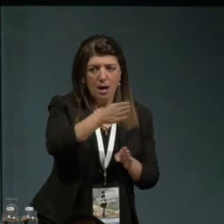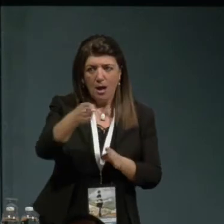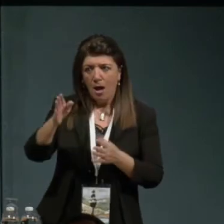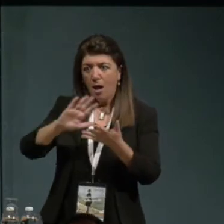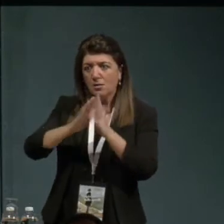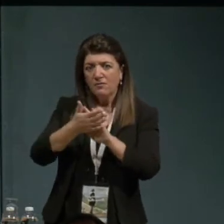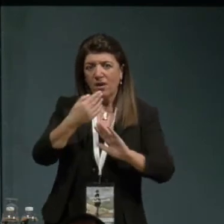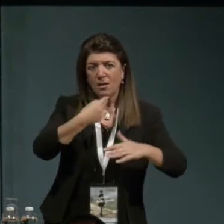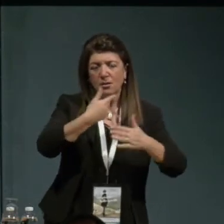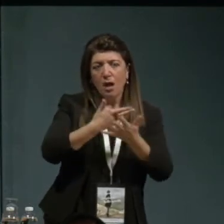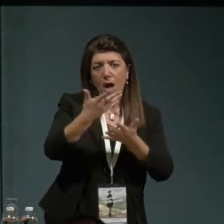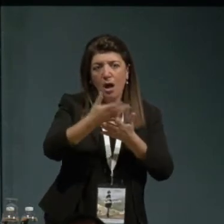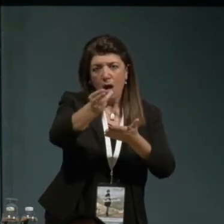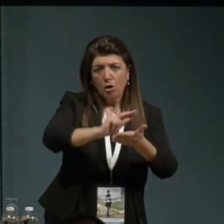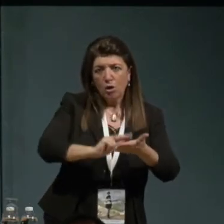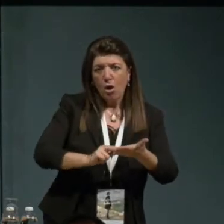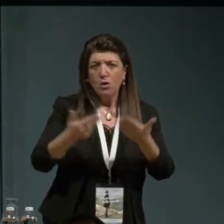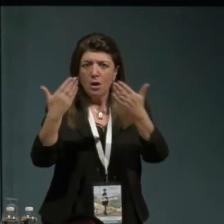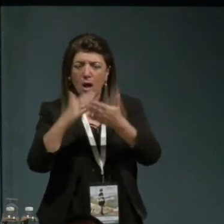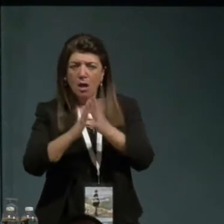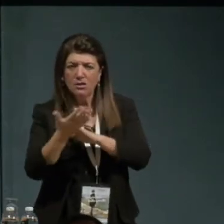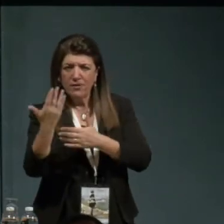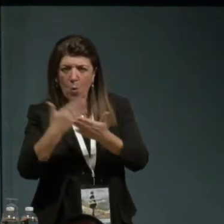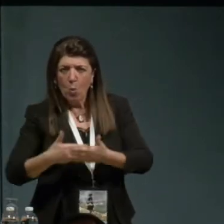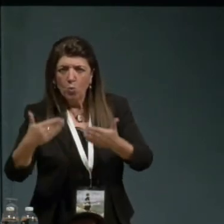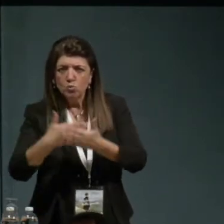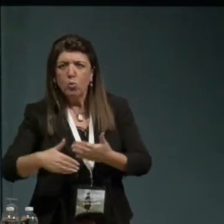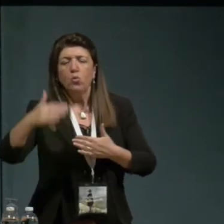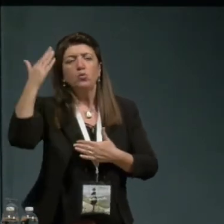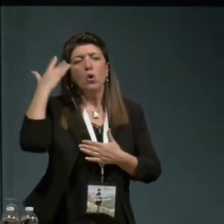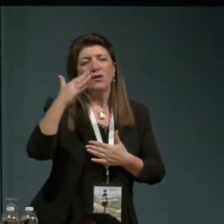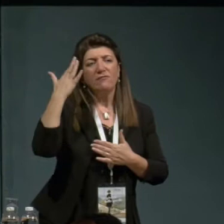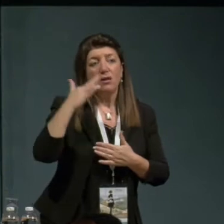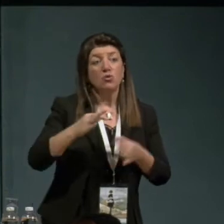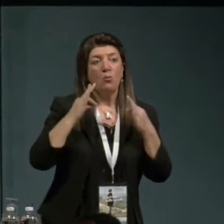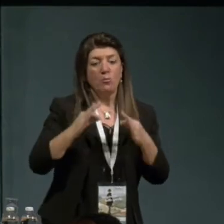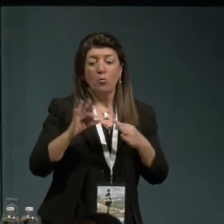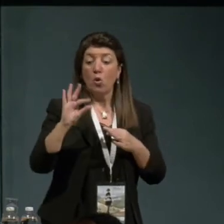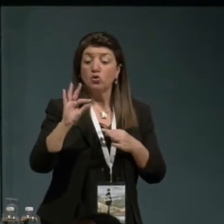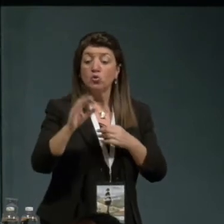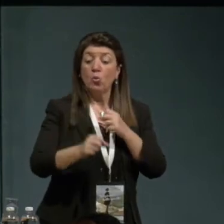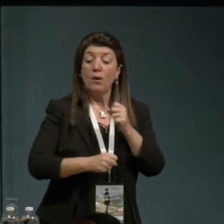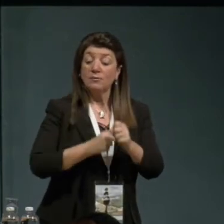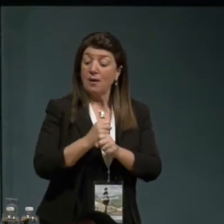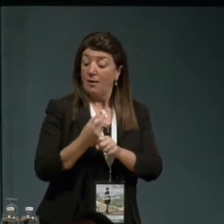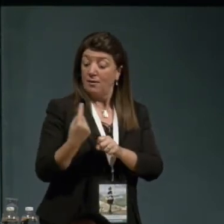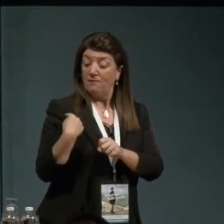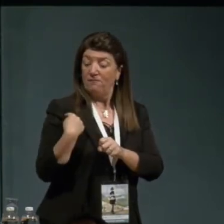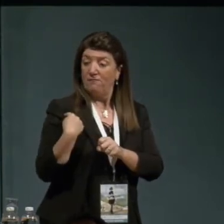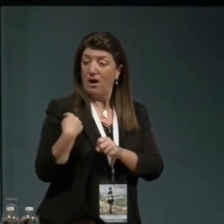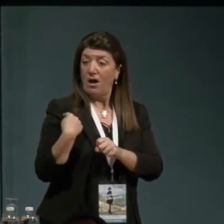riflessione. E proprio esattamente 50 anni fa, dal 15 al